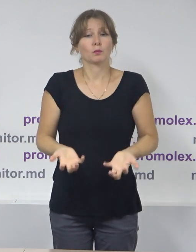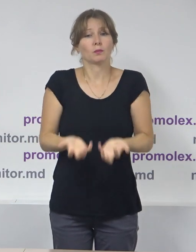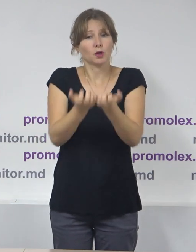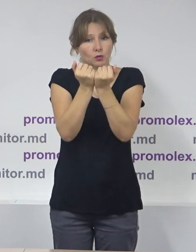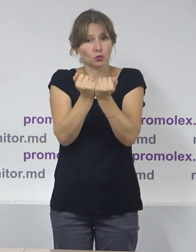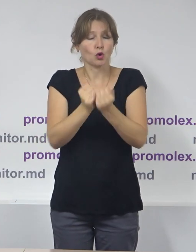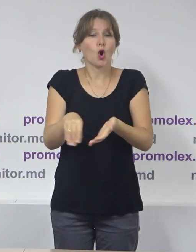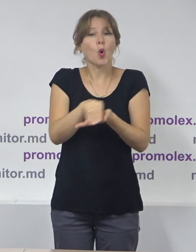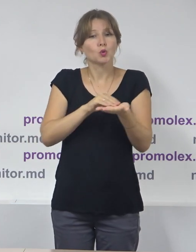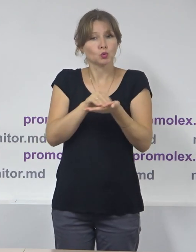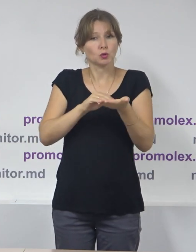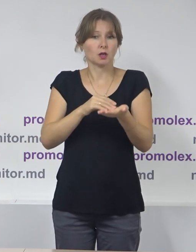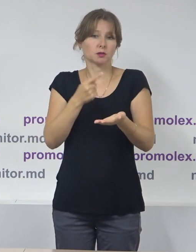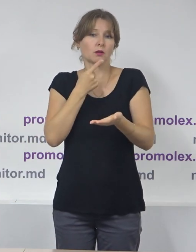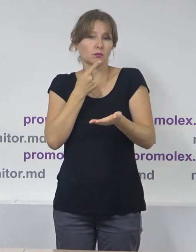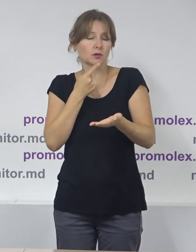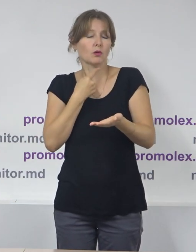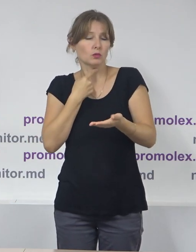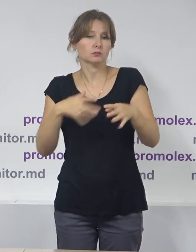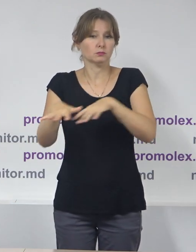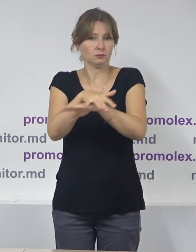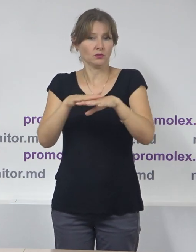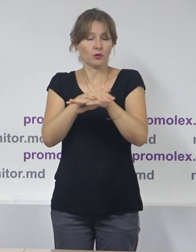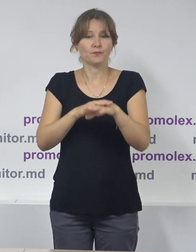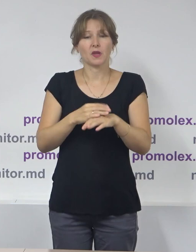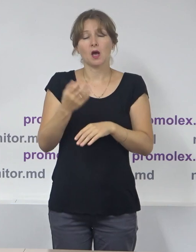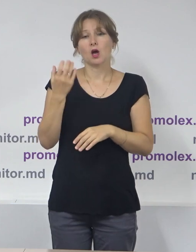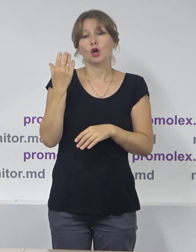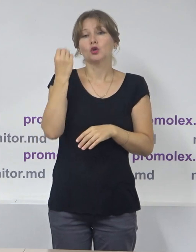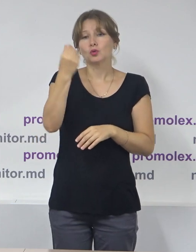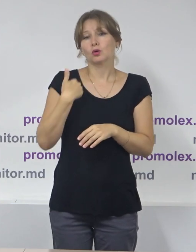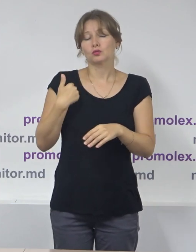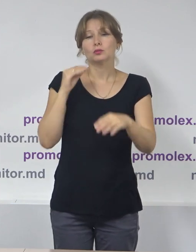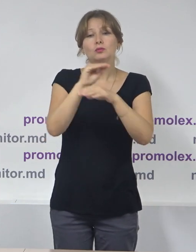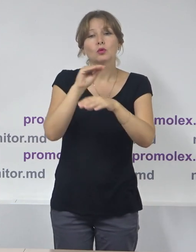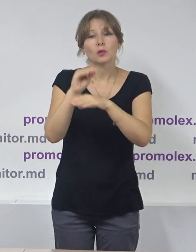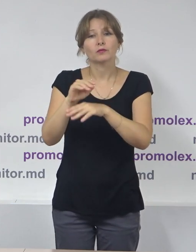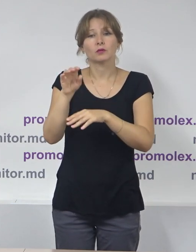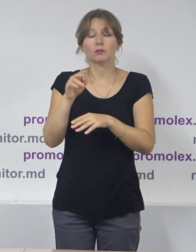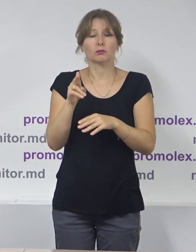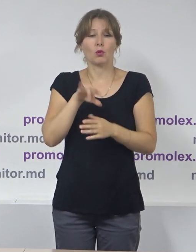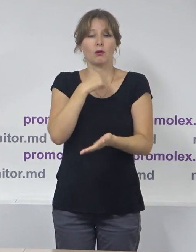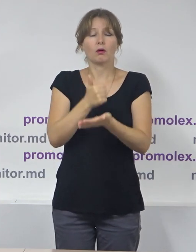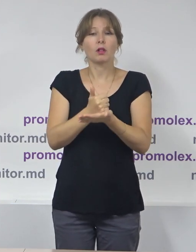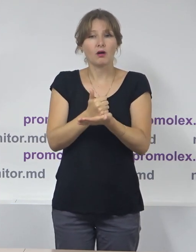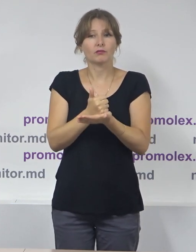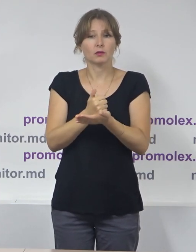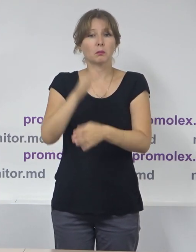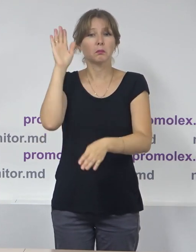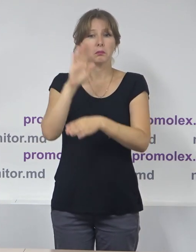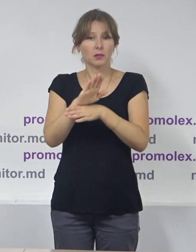de consultare. În continuare, ar vrea să menționez câteva aspecte de ordine general, dar și alte